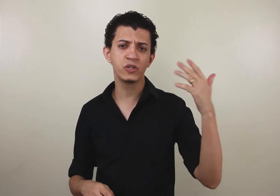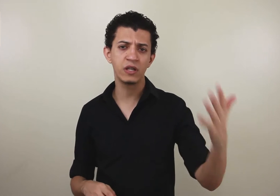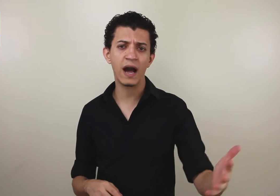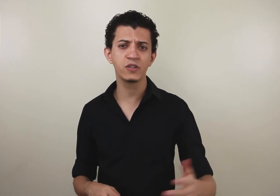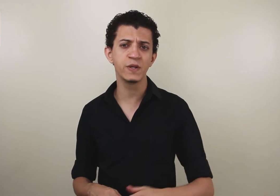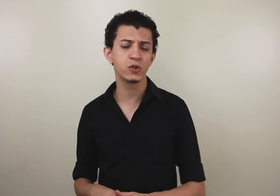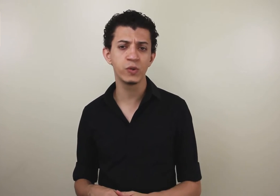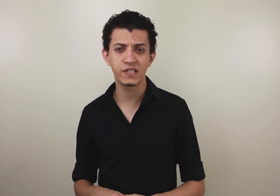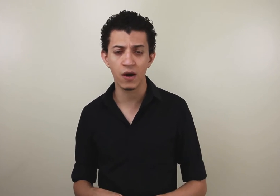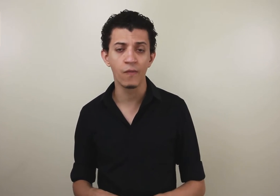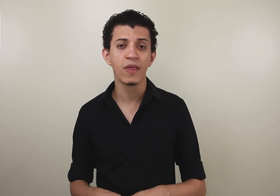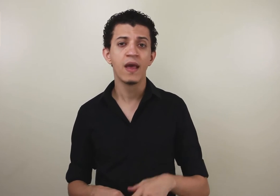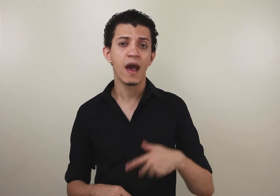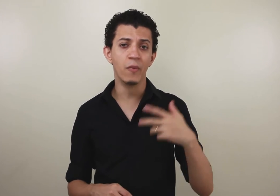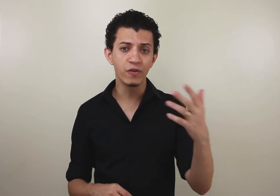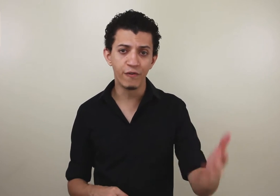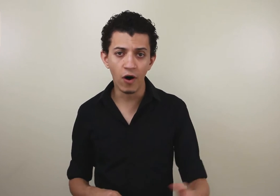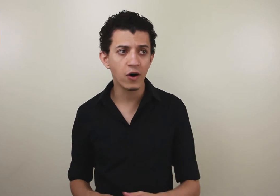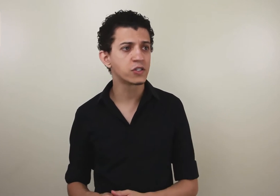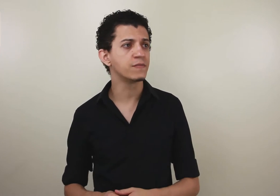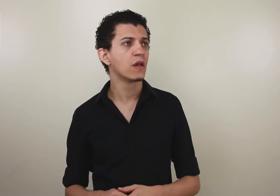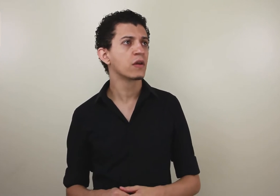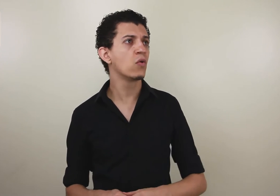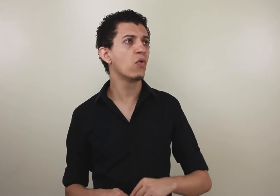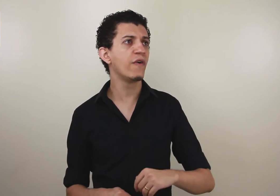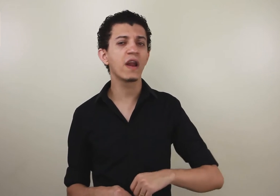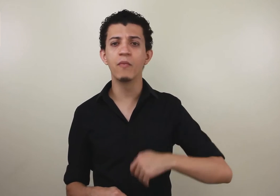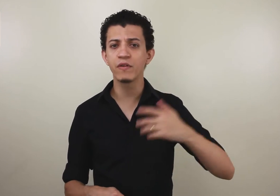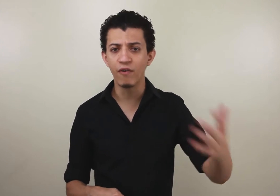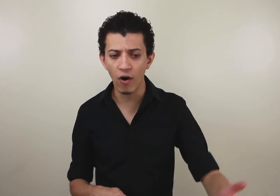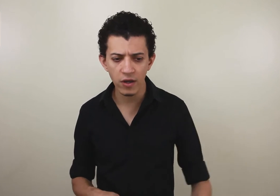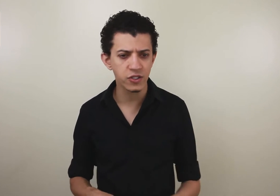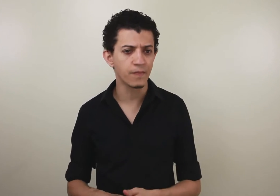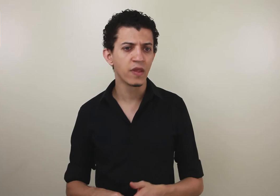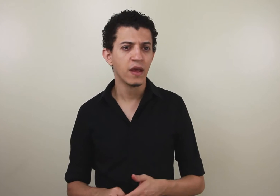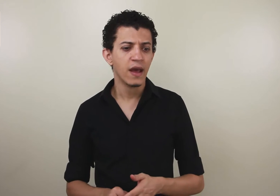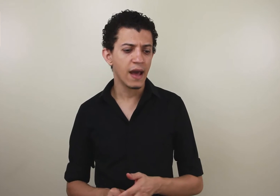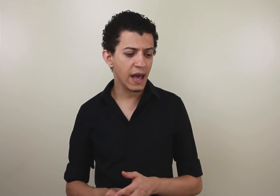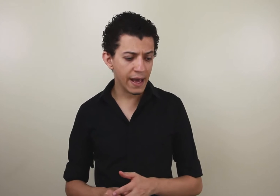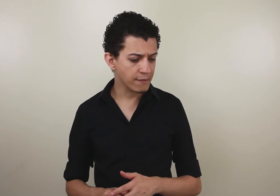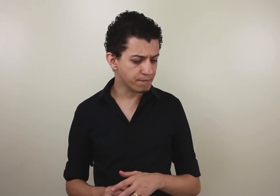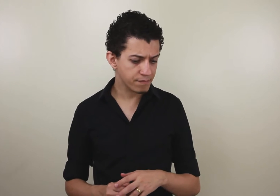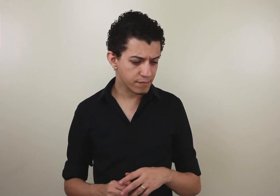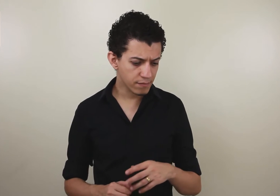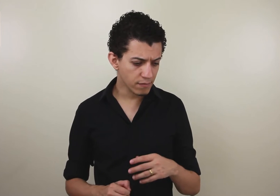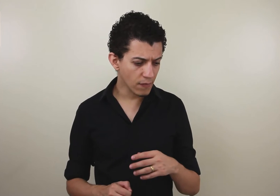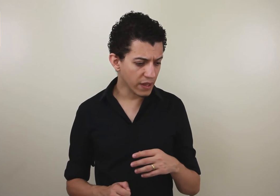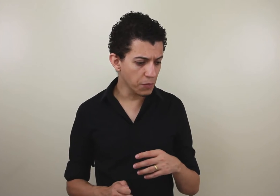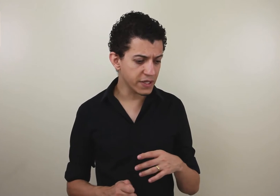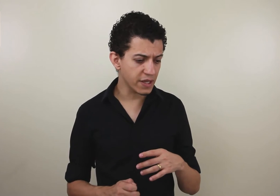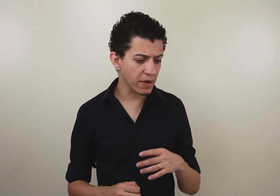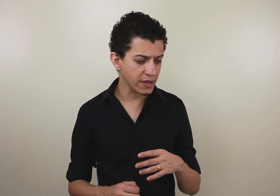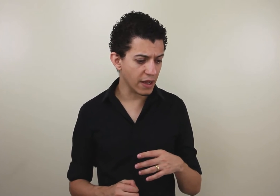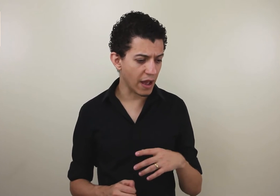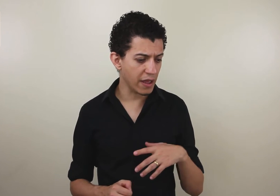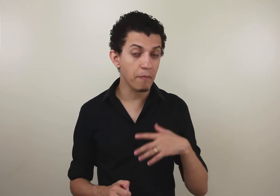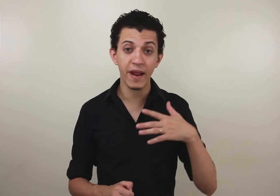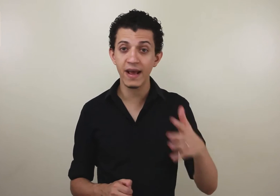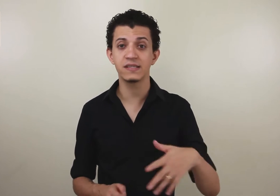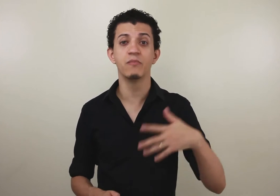entidade, uma instituição é muito forte, que um governo é muito forte, que uma determinada empresa é